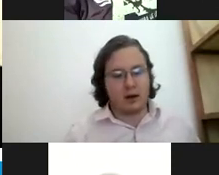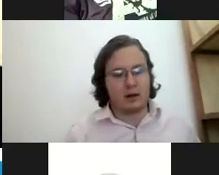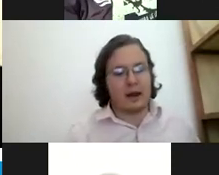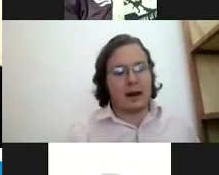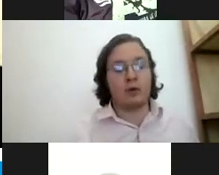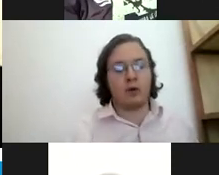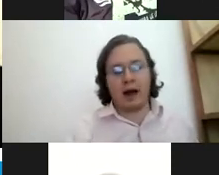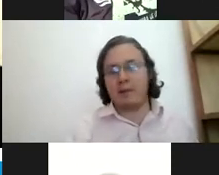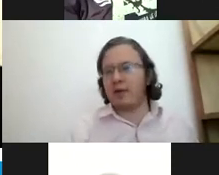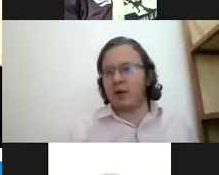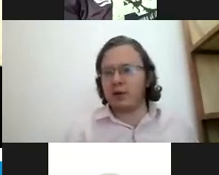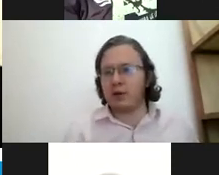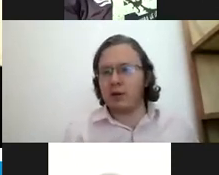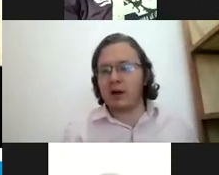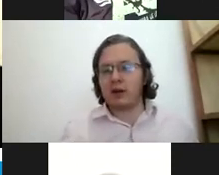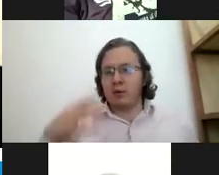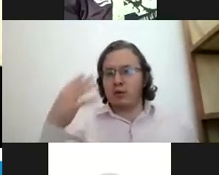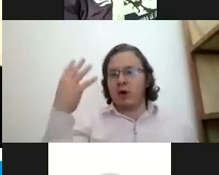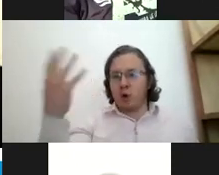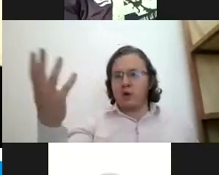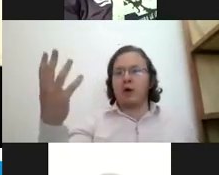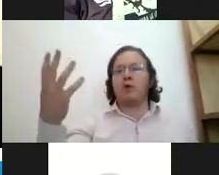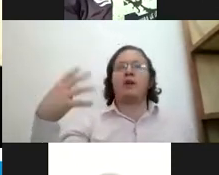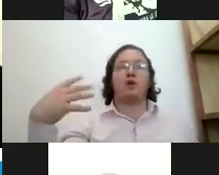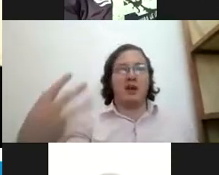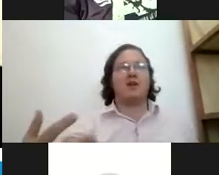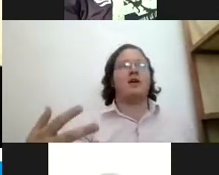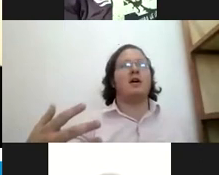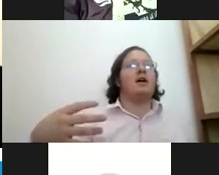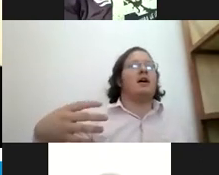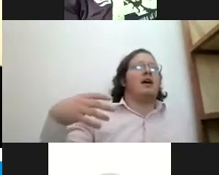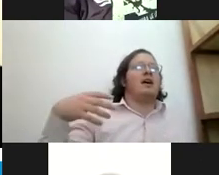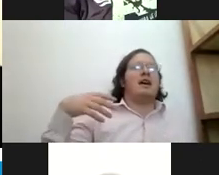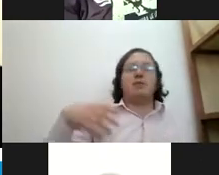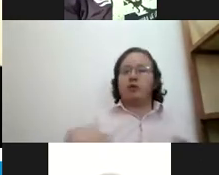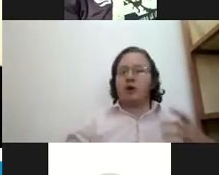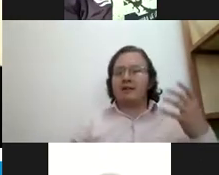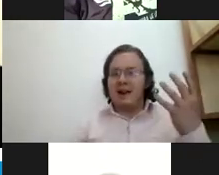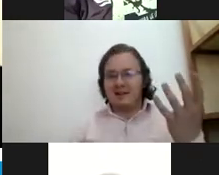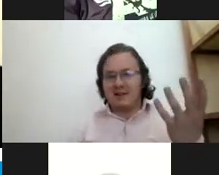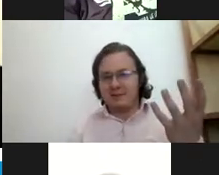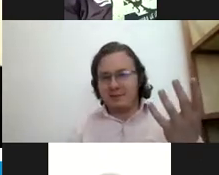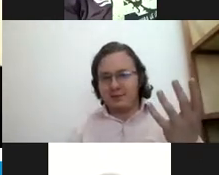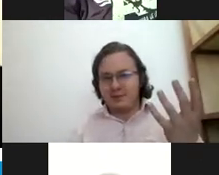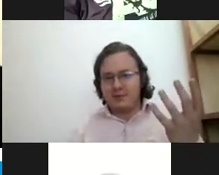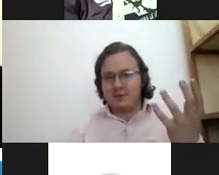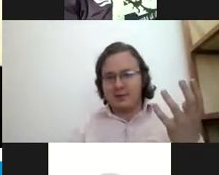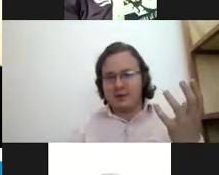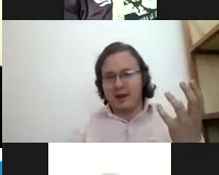del mundo. ¿A qué me refiero con estos dos lados? El mundo del ruido, el mundo del sonido y el mundo del silencio, ¿sí?